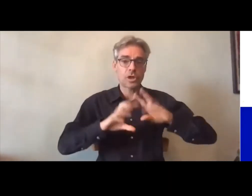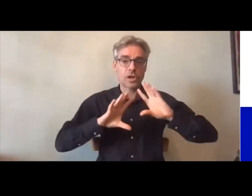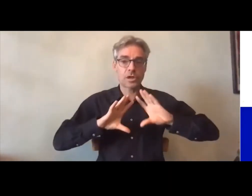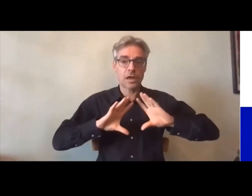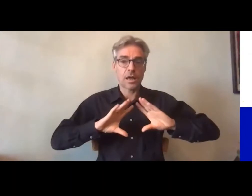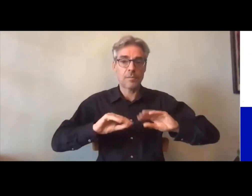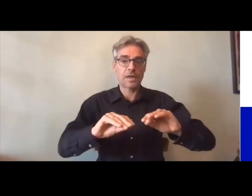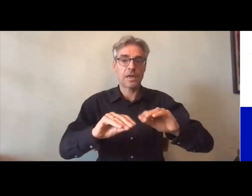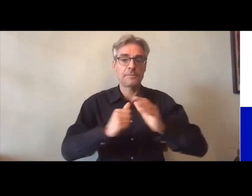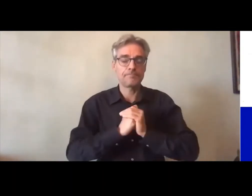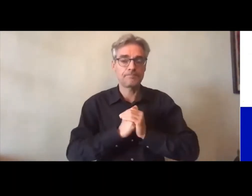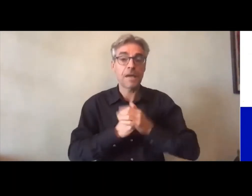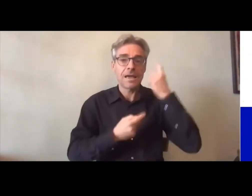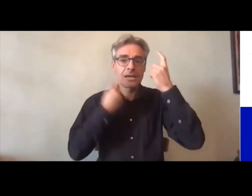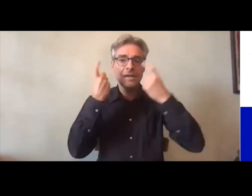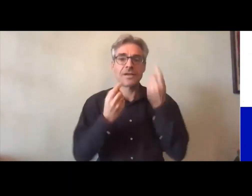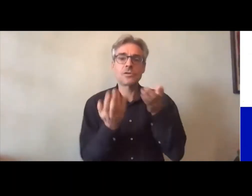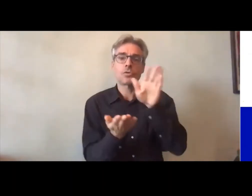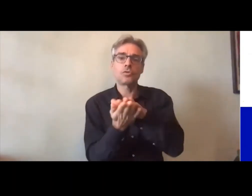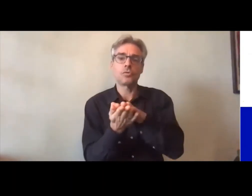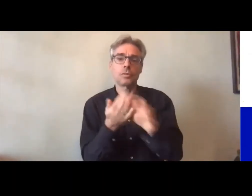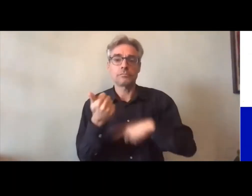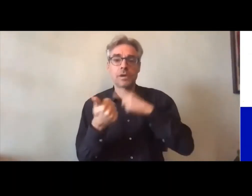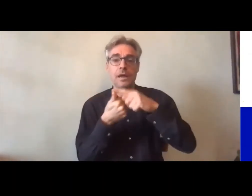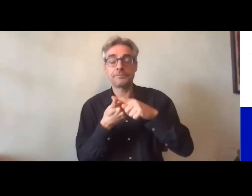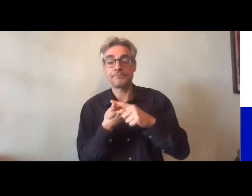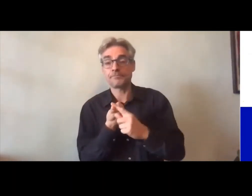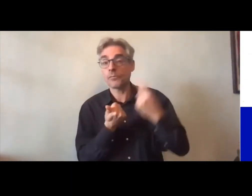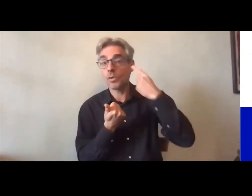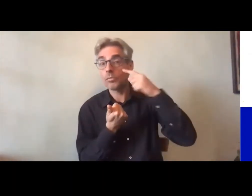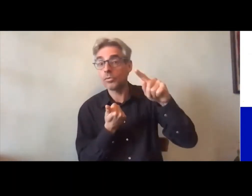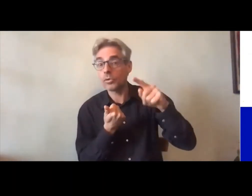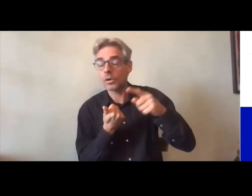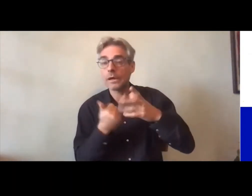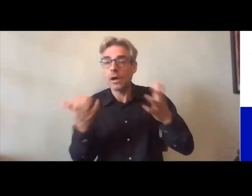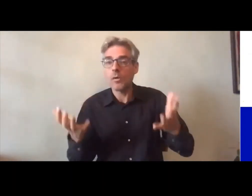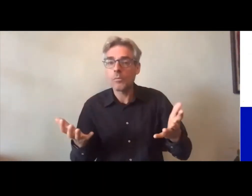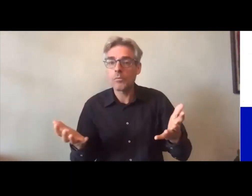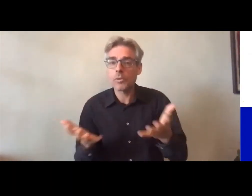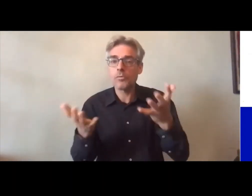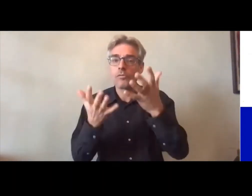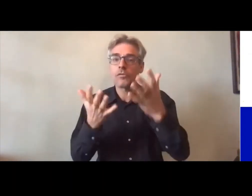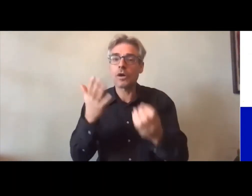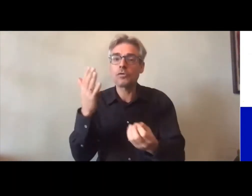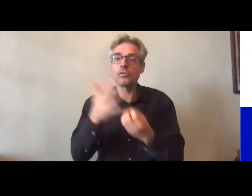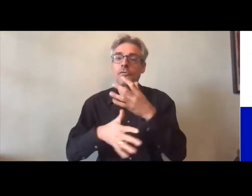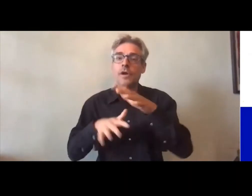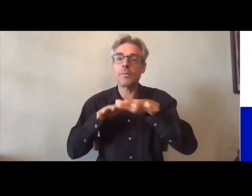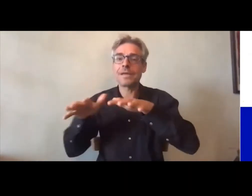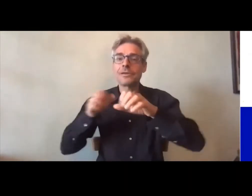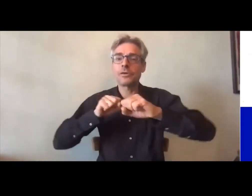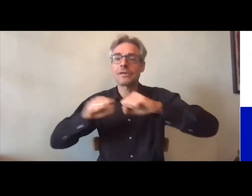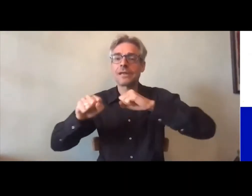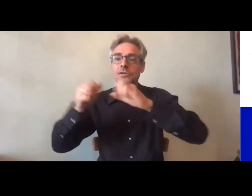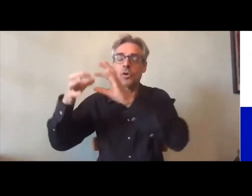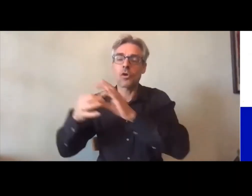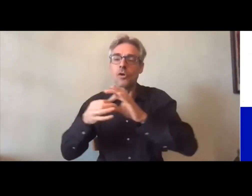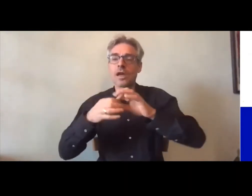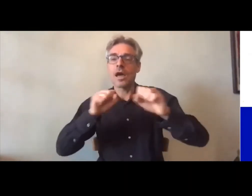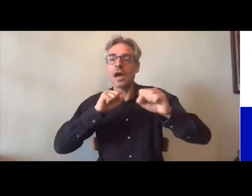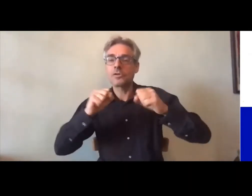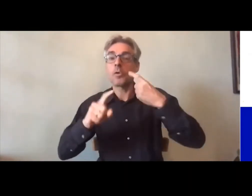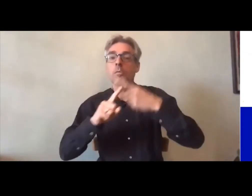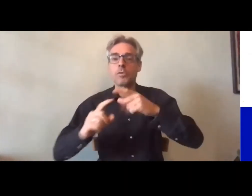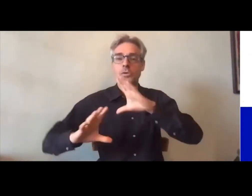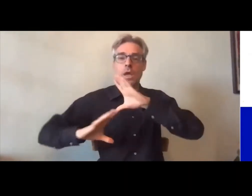réflexion double une réflexion qui vise à la fois à promouvoir finalement de nouveaux modes d'action à travers des actions et des expérimentations